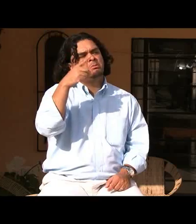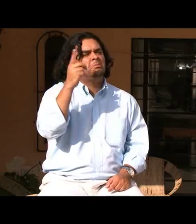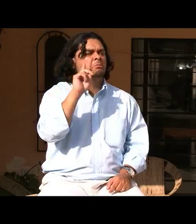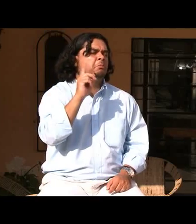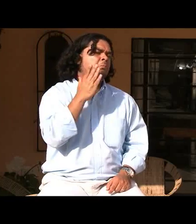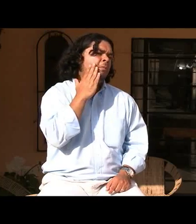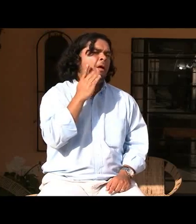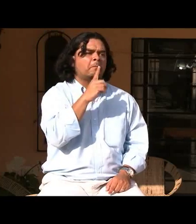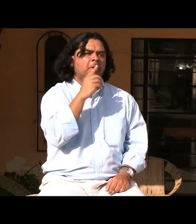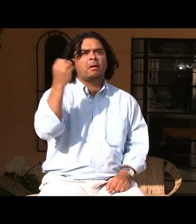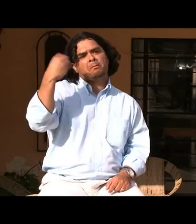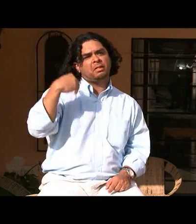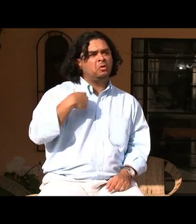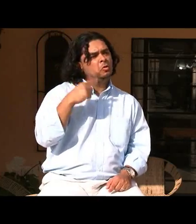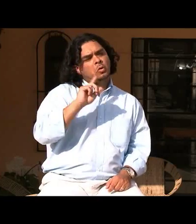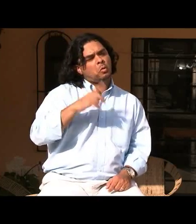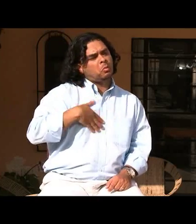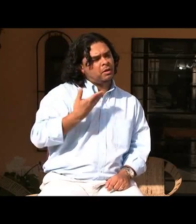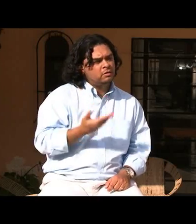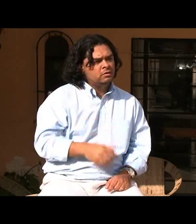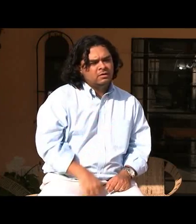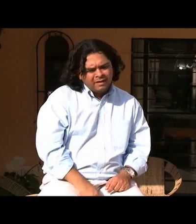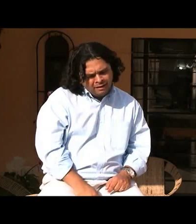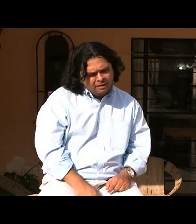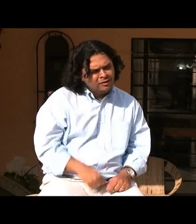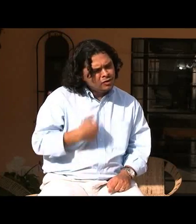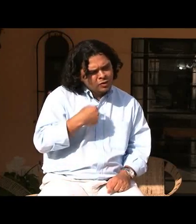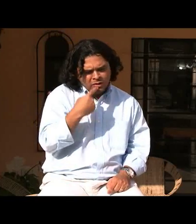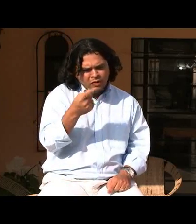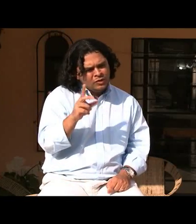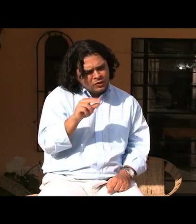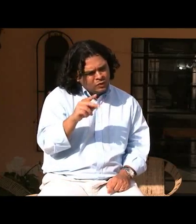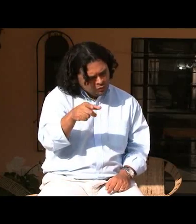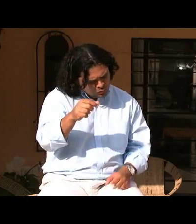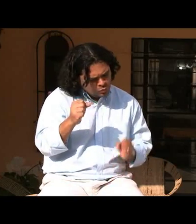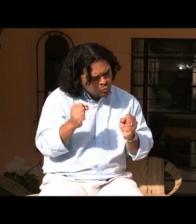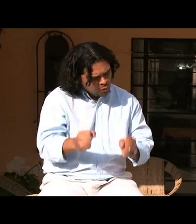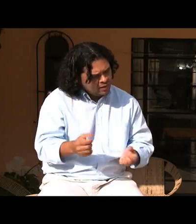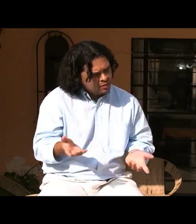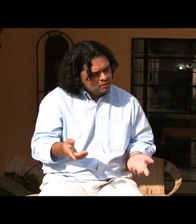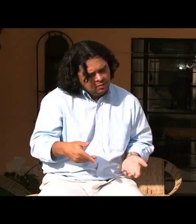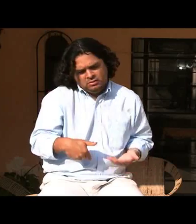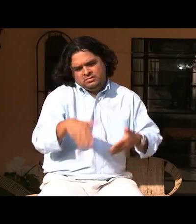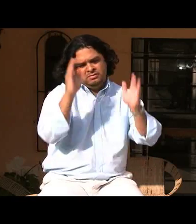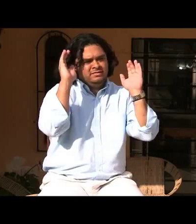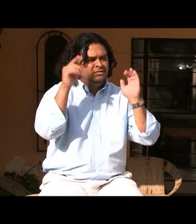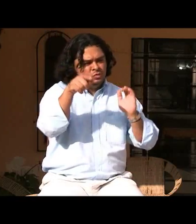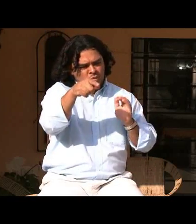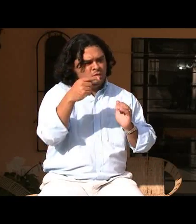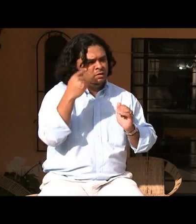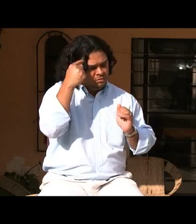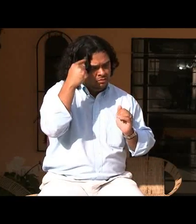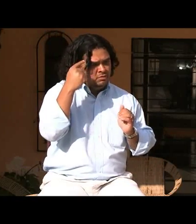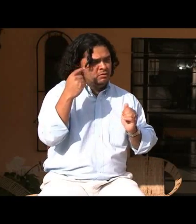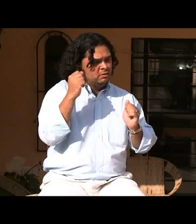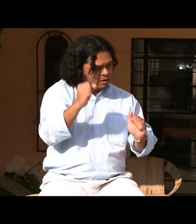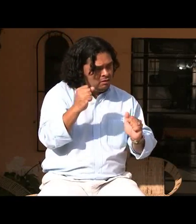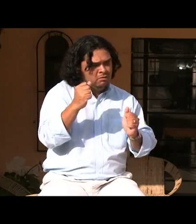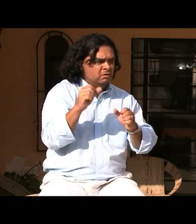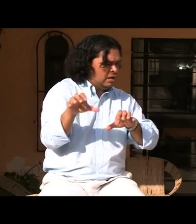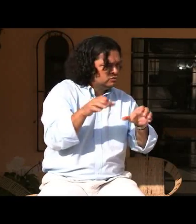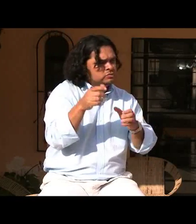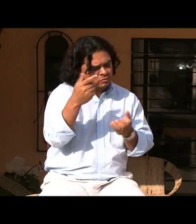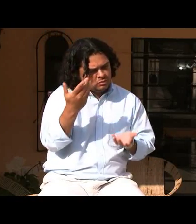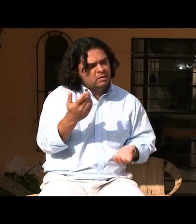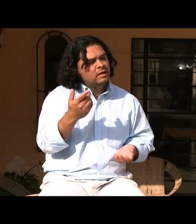puedes? No, porque yo soy sorda mis padres me han dicho que yo no puedo hacer eso ¿cómo que no? Sí, tú lo puedes hacer tú puedes hacer